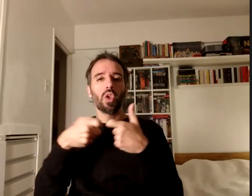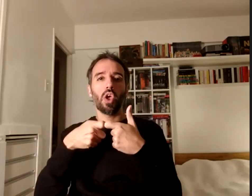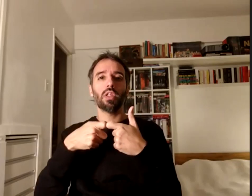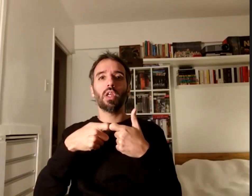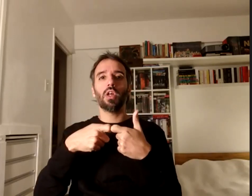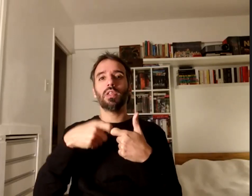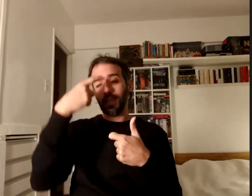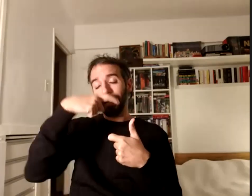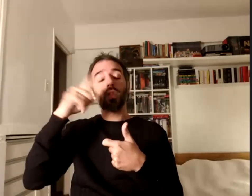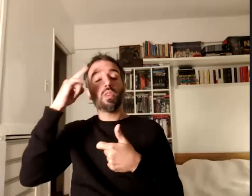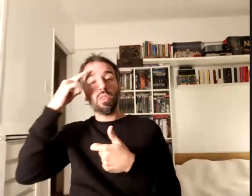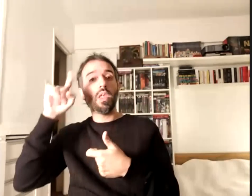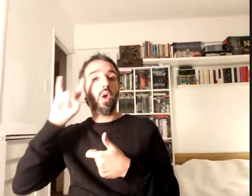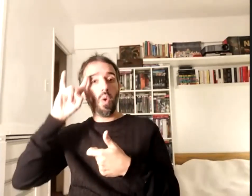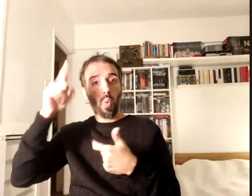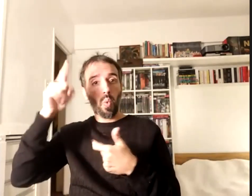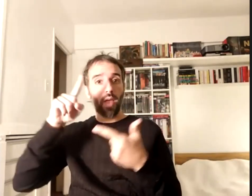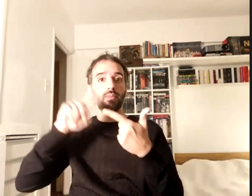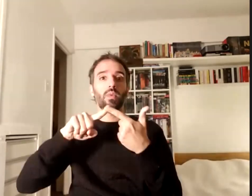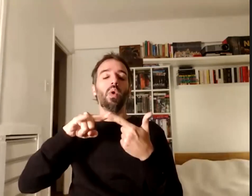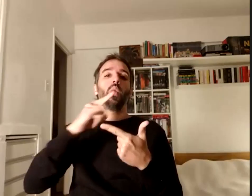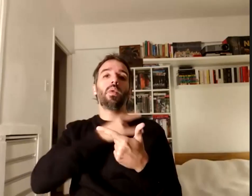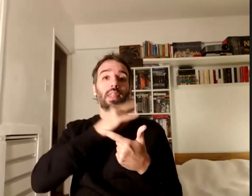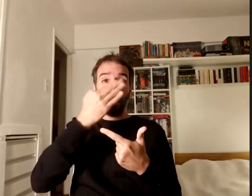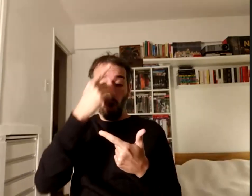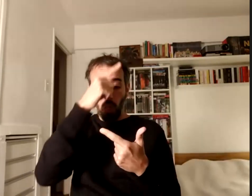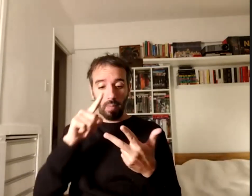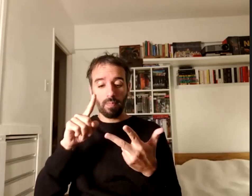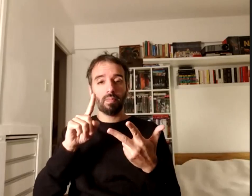la Universidad Nacional de Córdoba la Red Mate de Tucumán y Tiflo Nexos